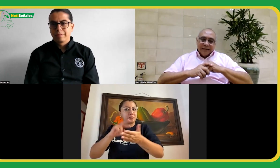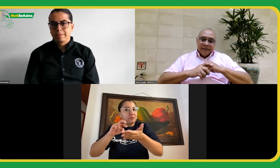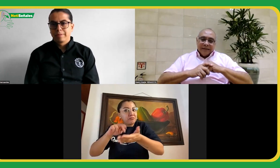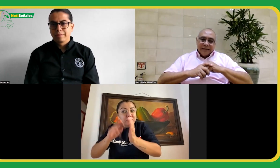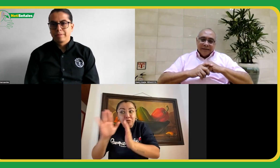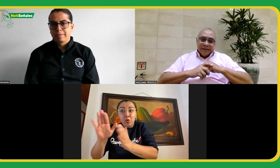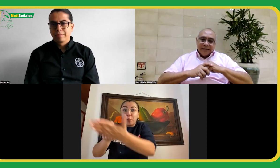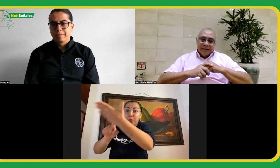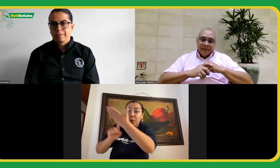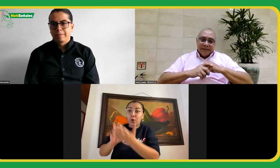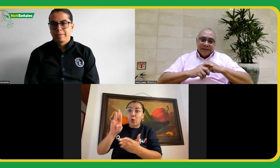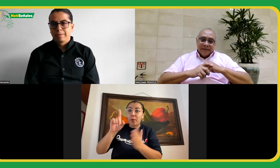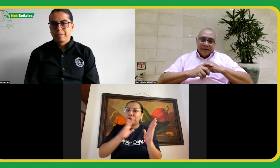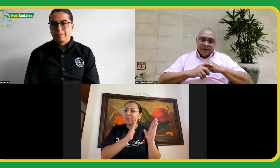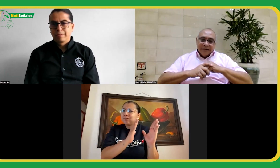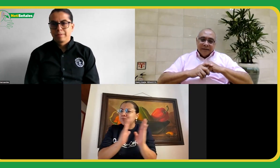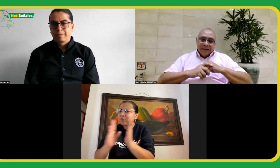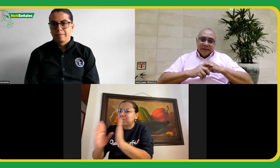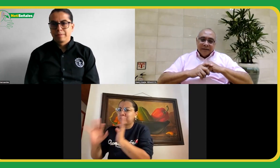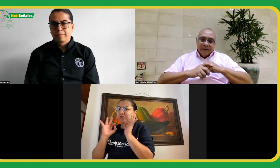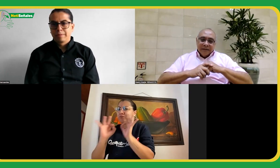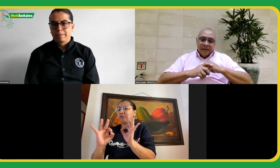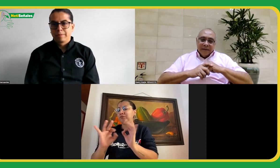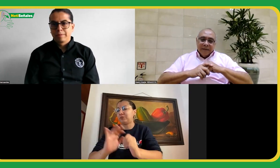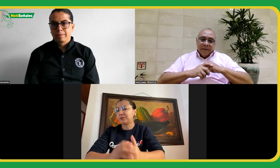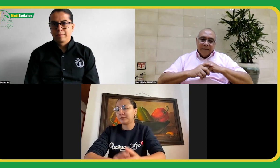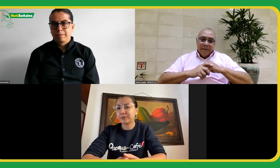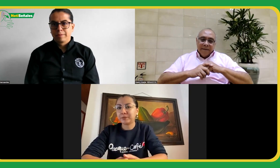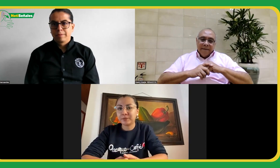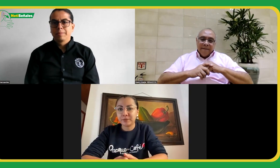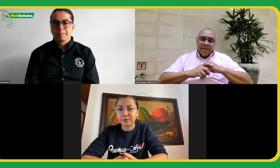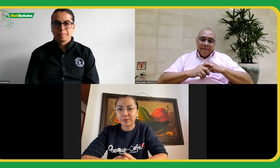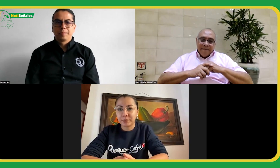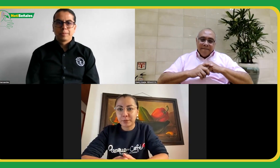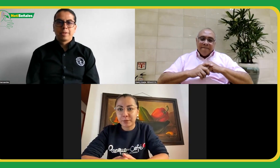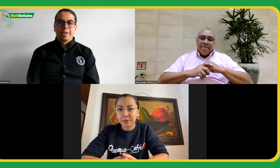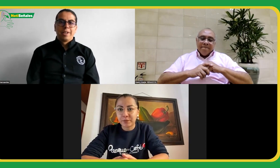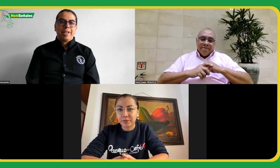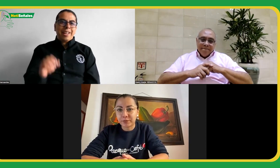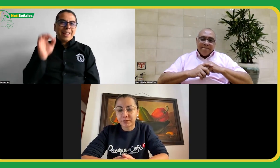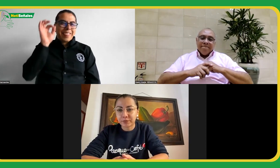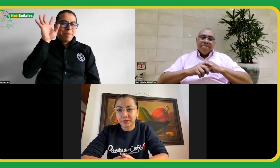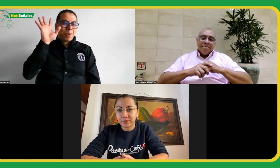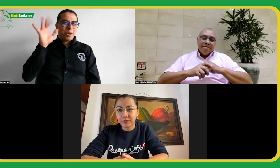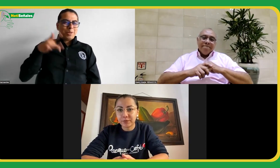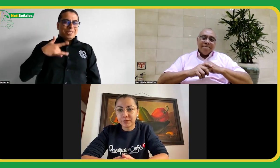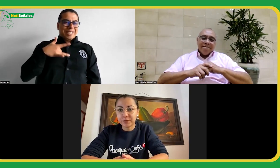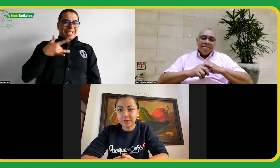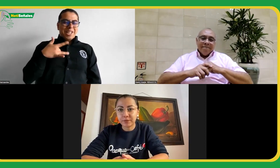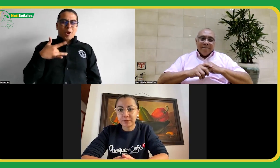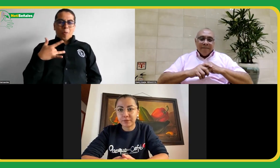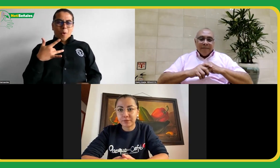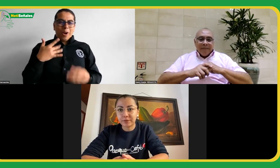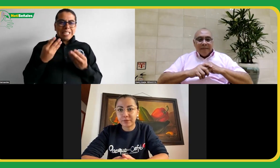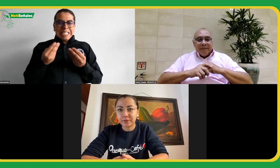compromiso de estar allí en la asamblea presentes, pero la WFD se destacó por su organización. Lo único